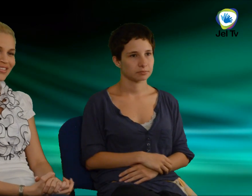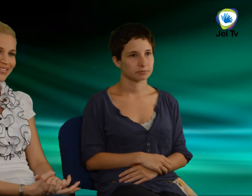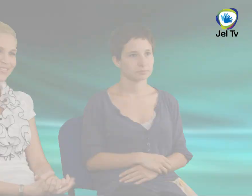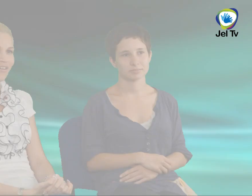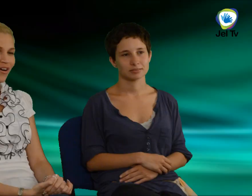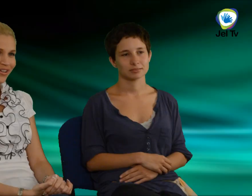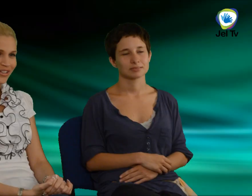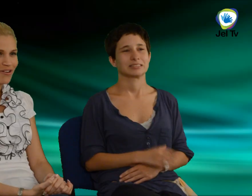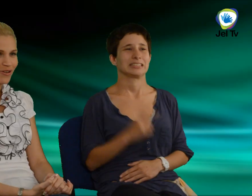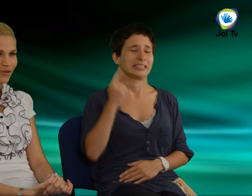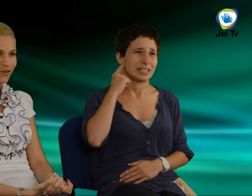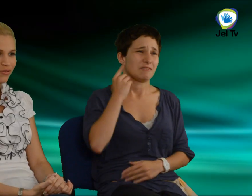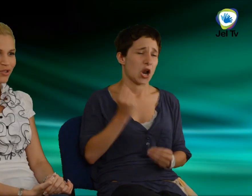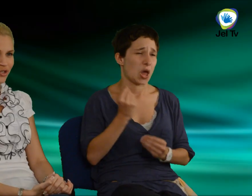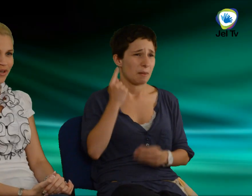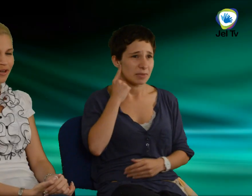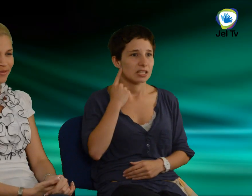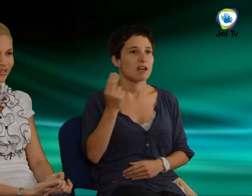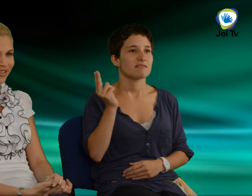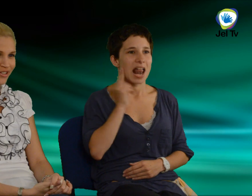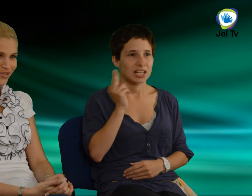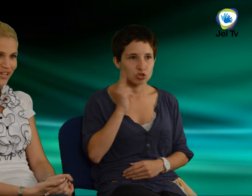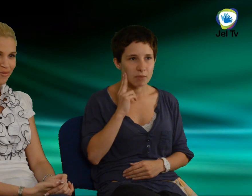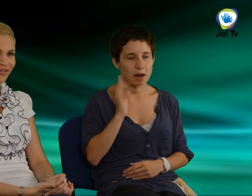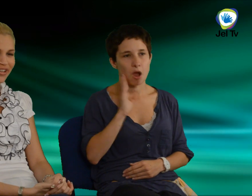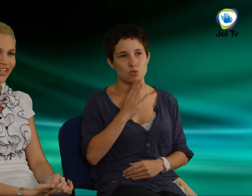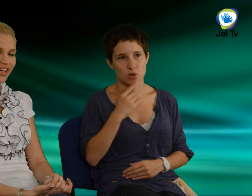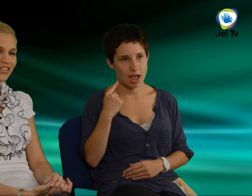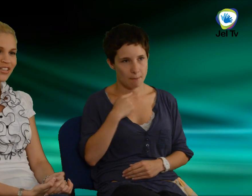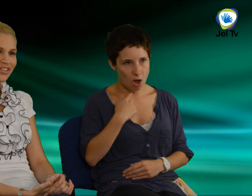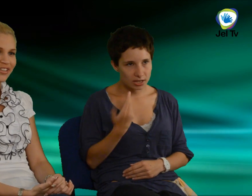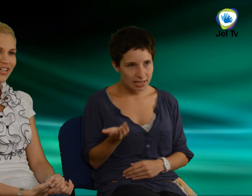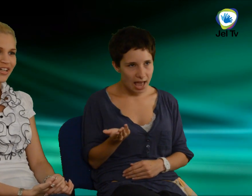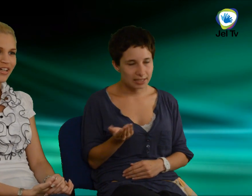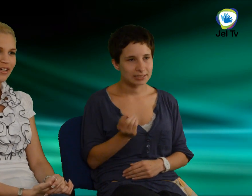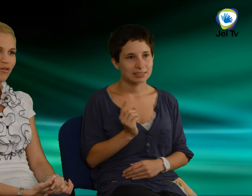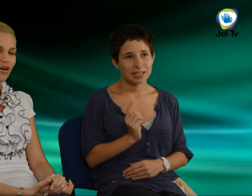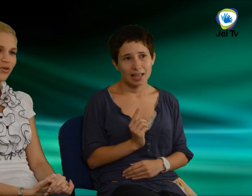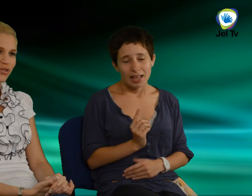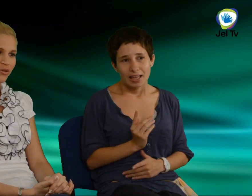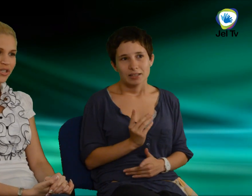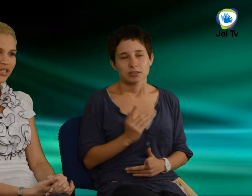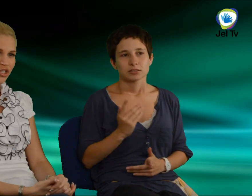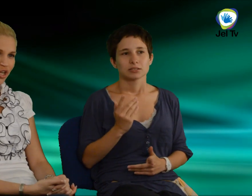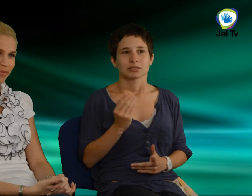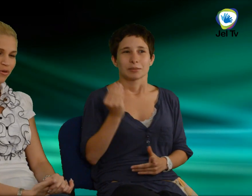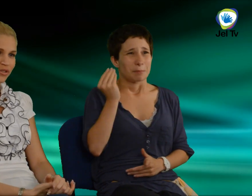Hallani hallok, fölismerem pedig a lédesanyám hangját, de ahhoz, hogy értsöm, ahhoz